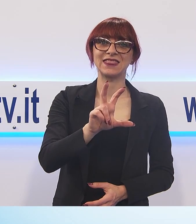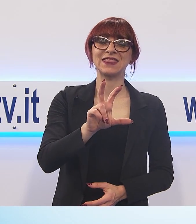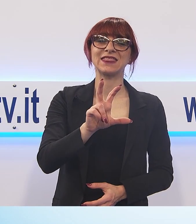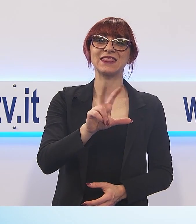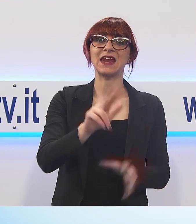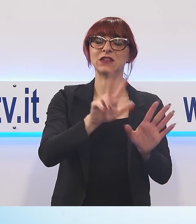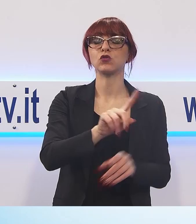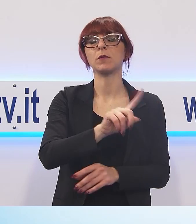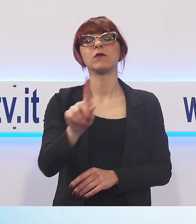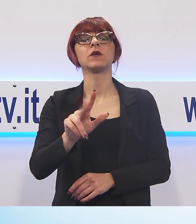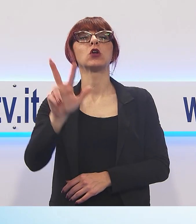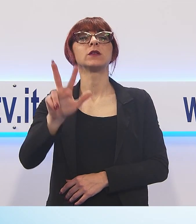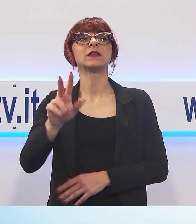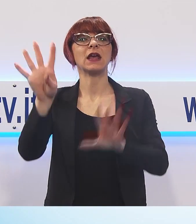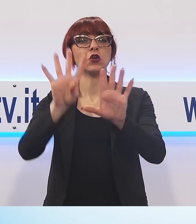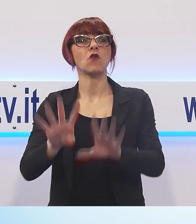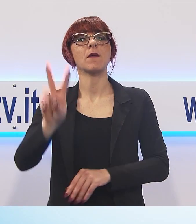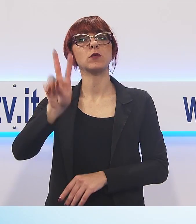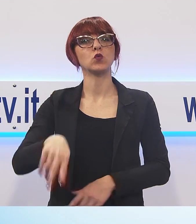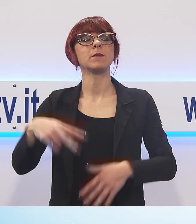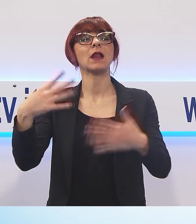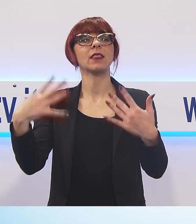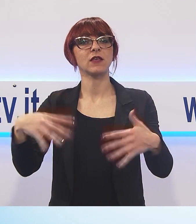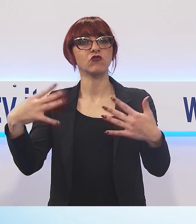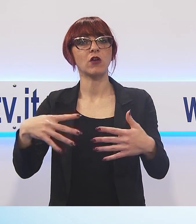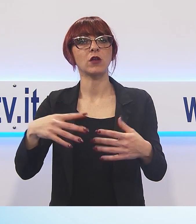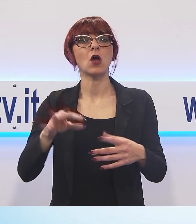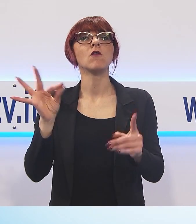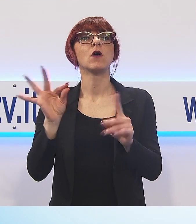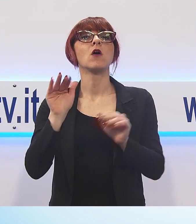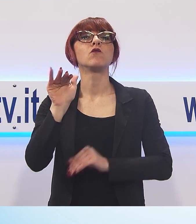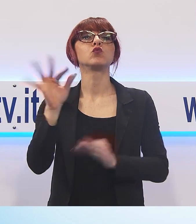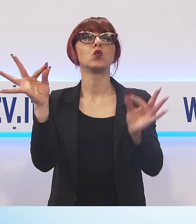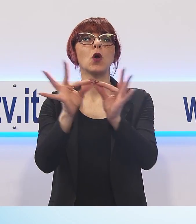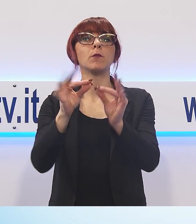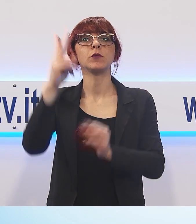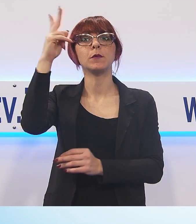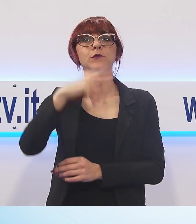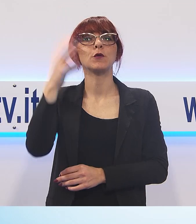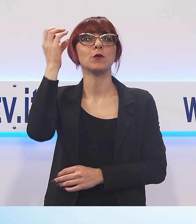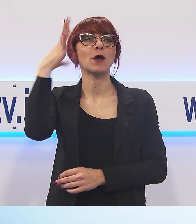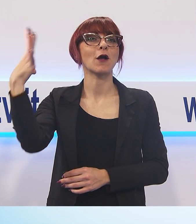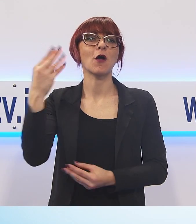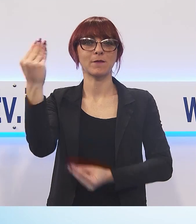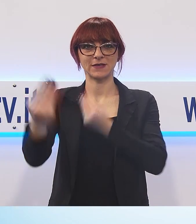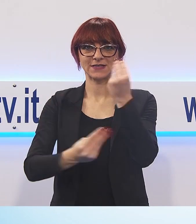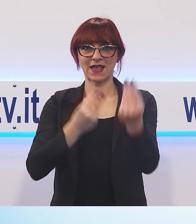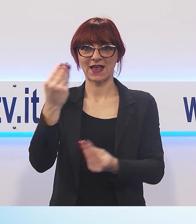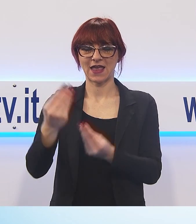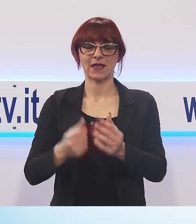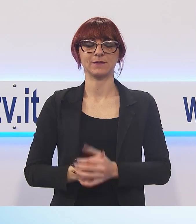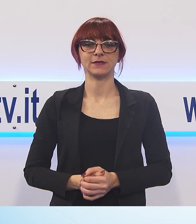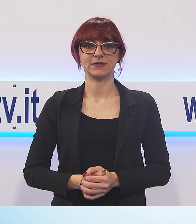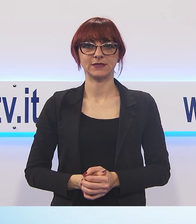2019 la prossima edizione di Luca Comics & Games, che con quella conclusa la settimana scorsa si è confermato il maggior